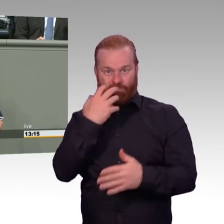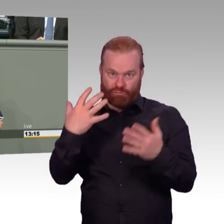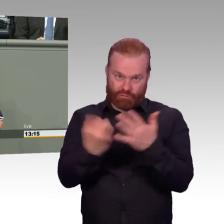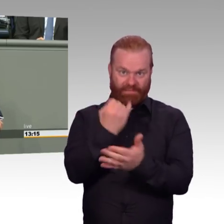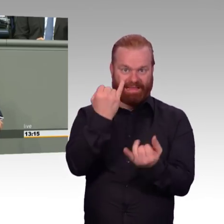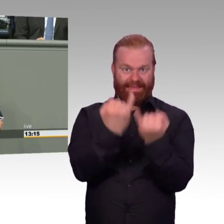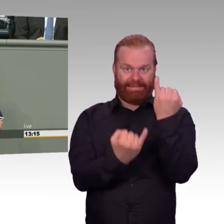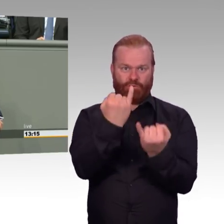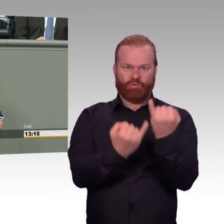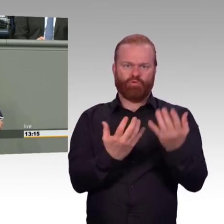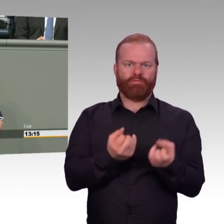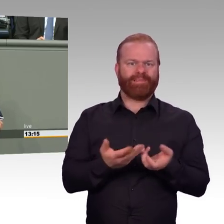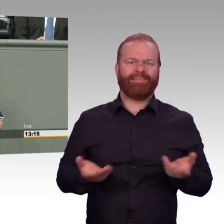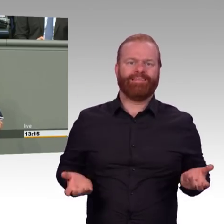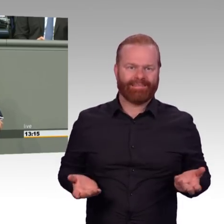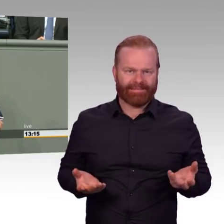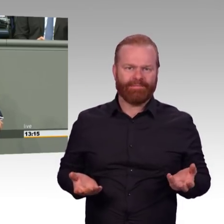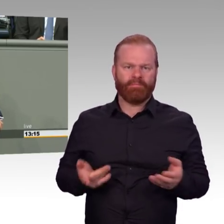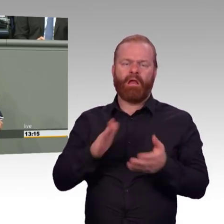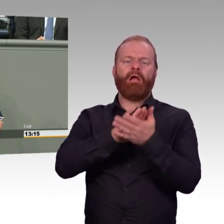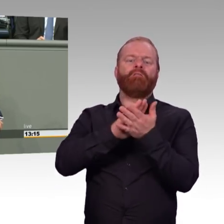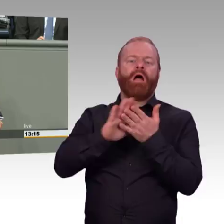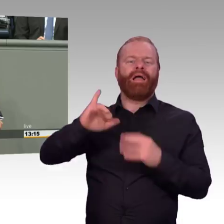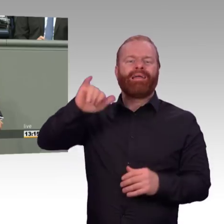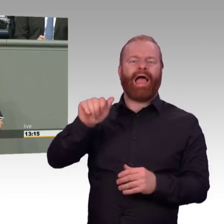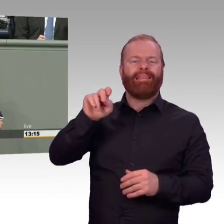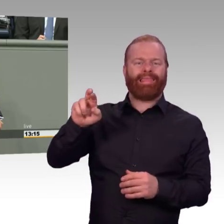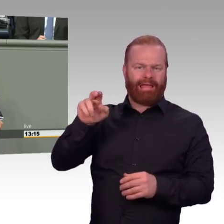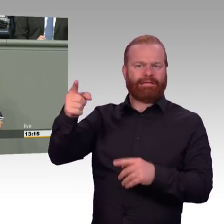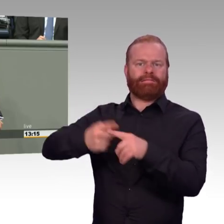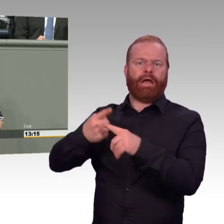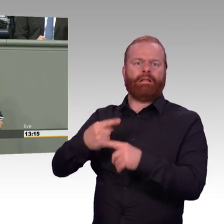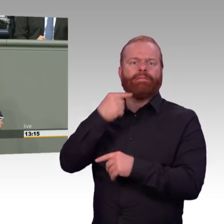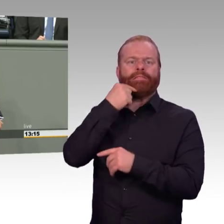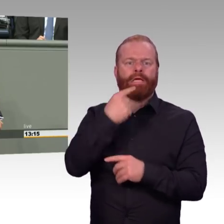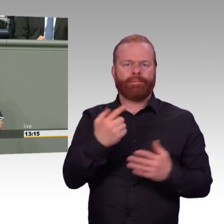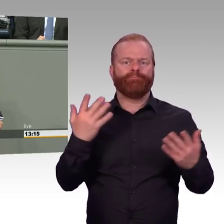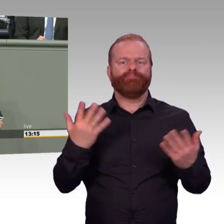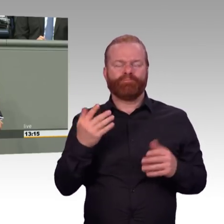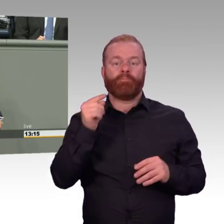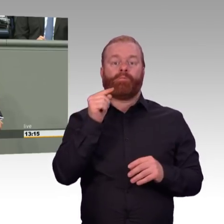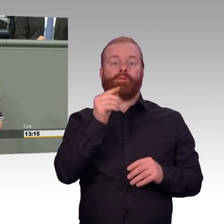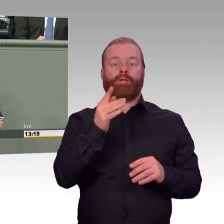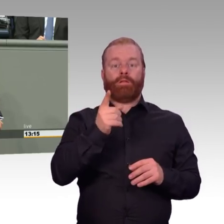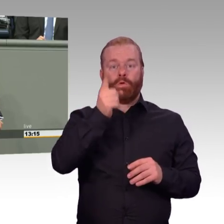wieder aus Wind und Sonne aus, sodass auch mal nur weniger als 1 Gigawatt, genau waren es 0,7 Gigawatt, zur Verfügung standen.